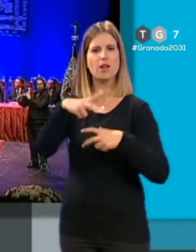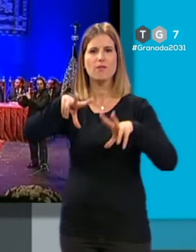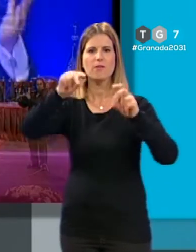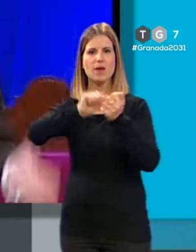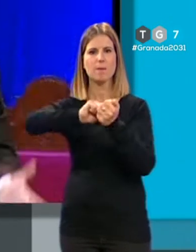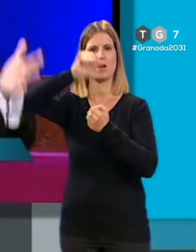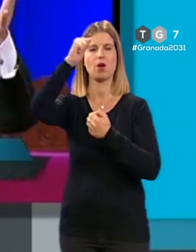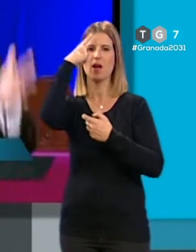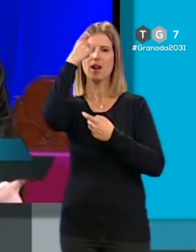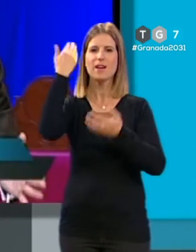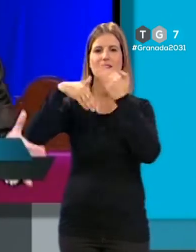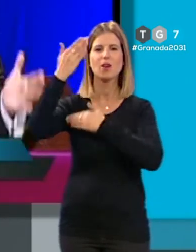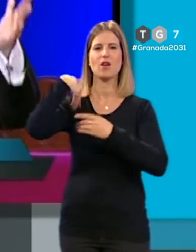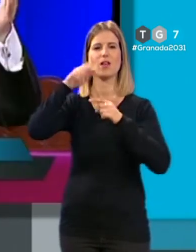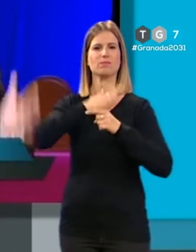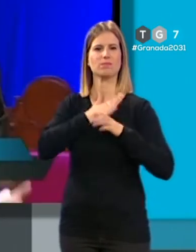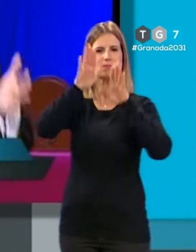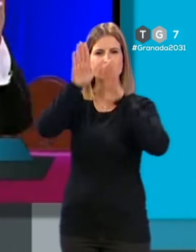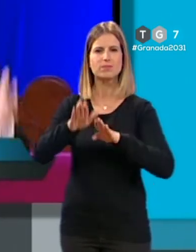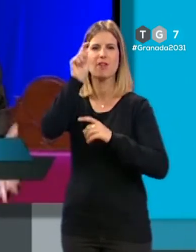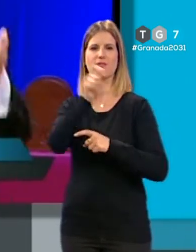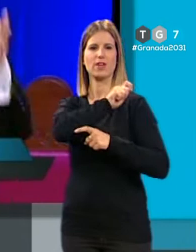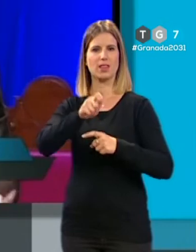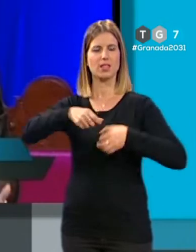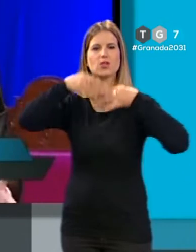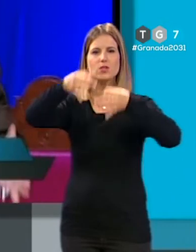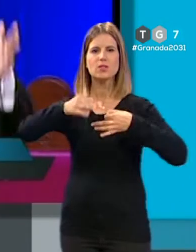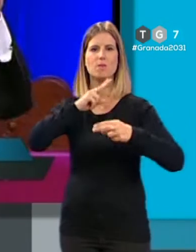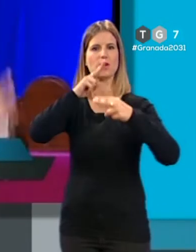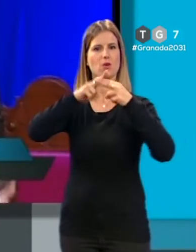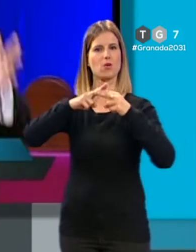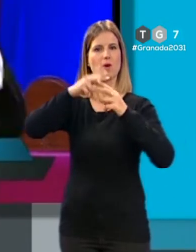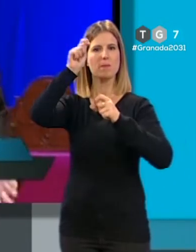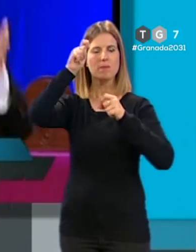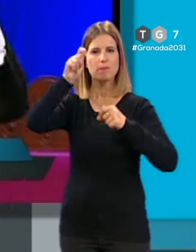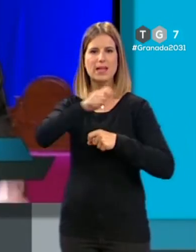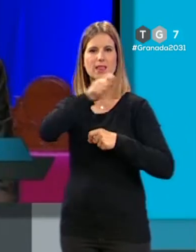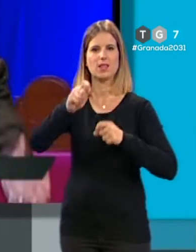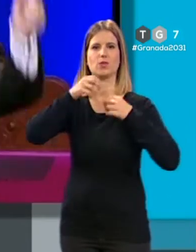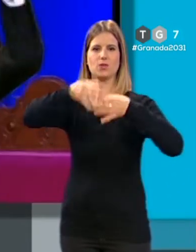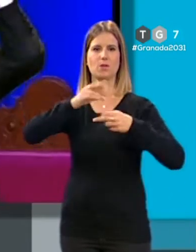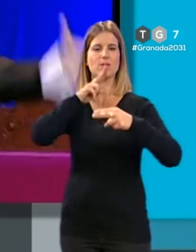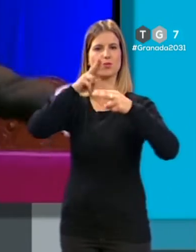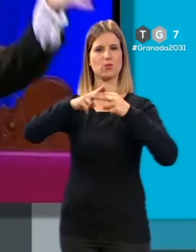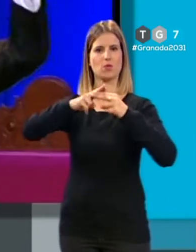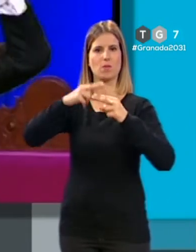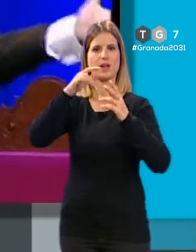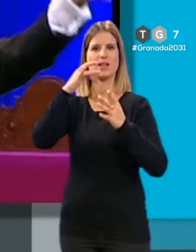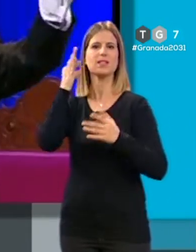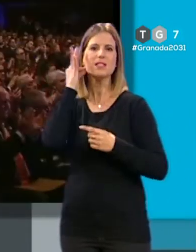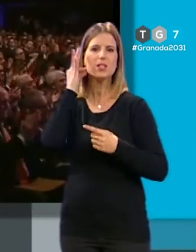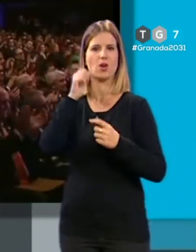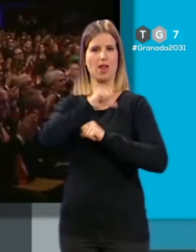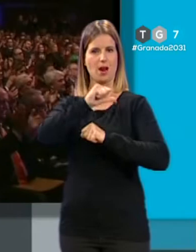recordando esta alabanza. Bendito siempre tu nombre, bendito siempre tu nombre, Señora de la